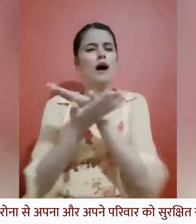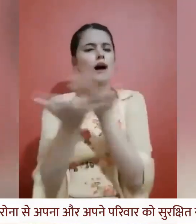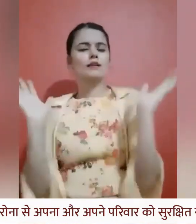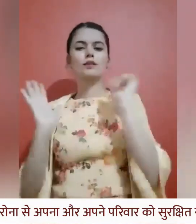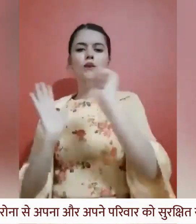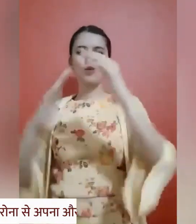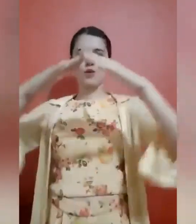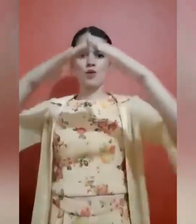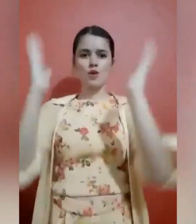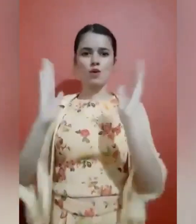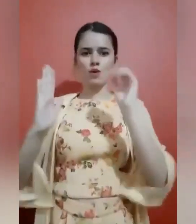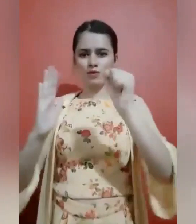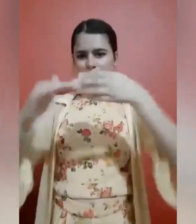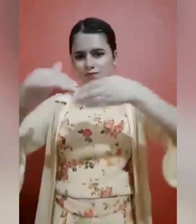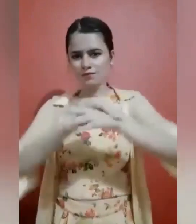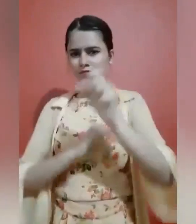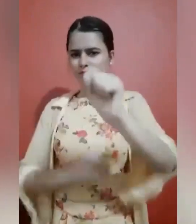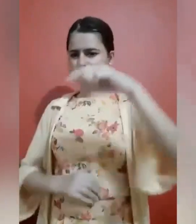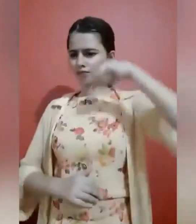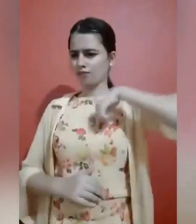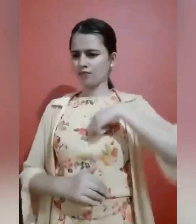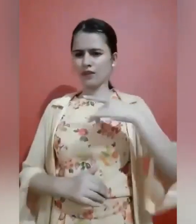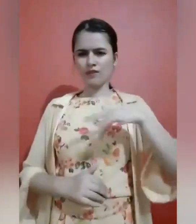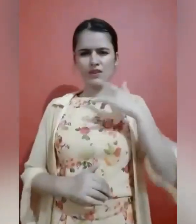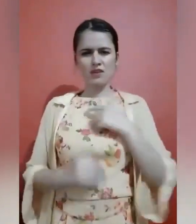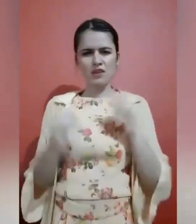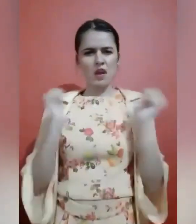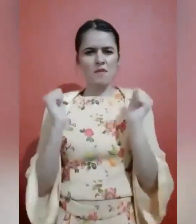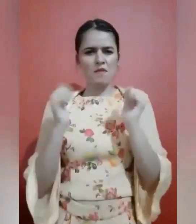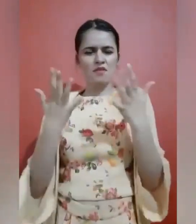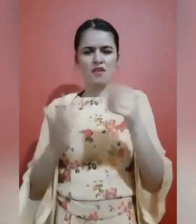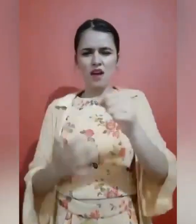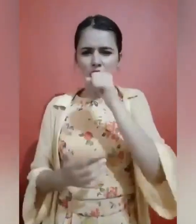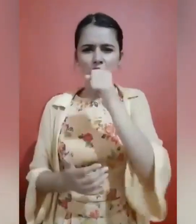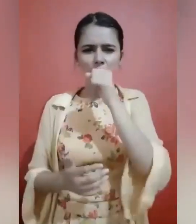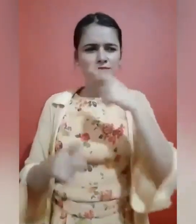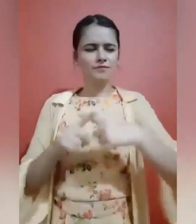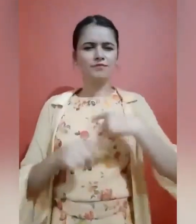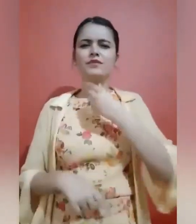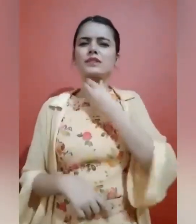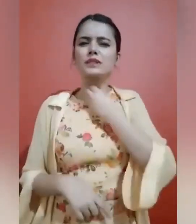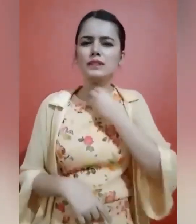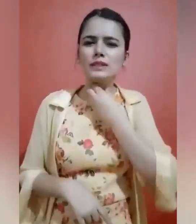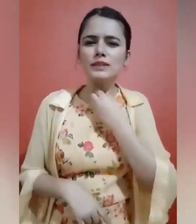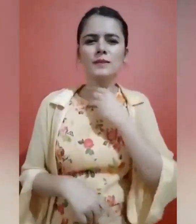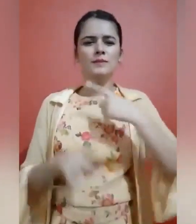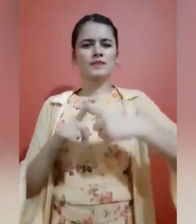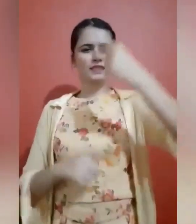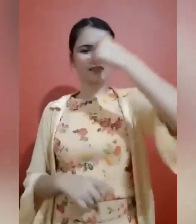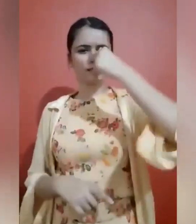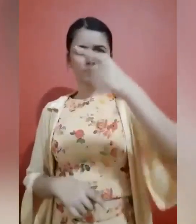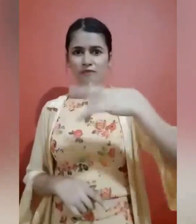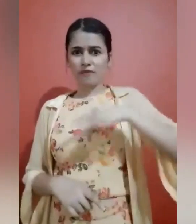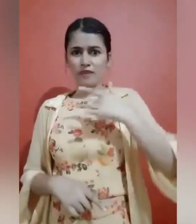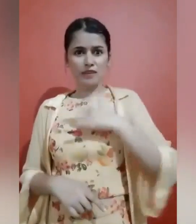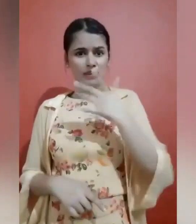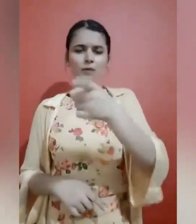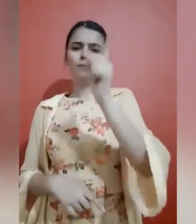है यदि आपको महसूस होता है कि आपको बुखार है या खासी या गला खराब या